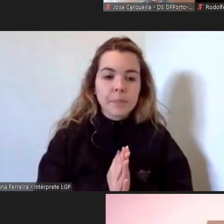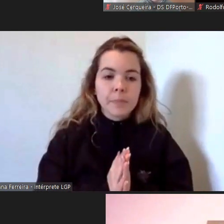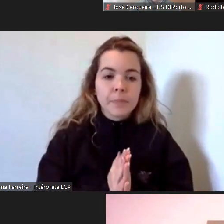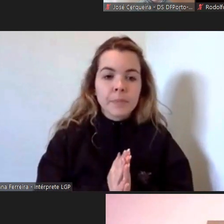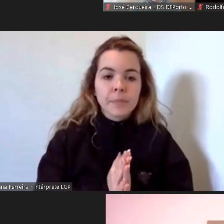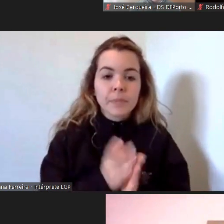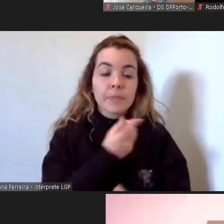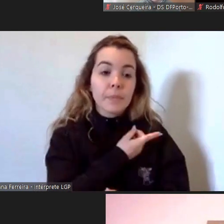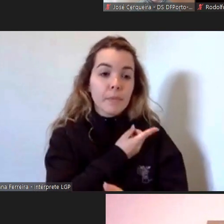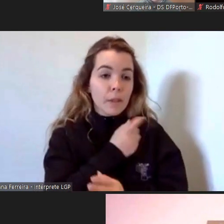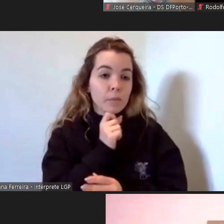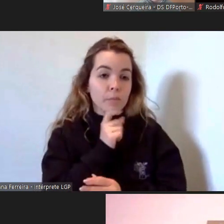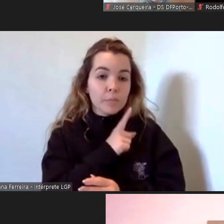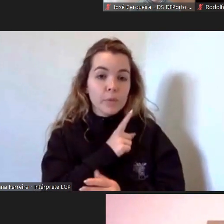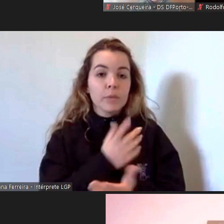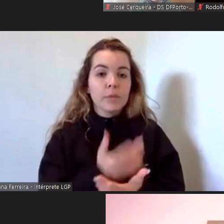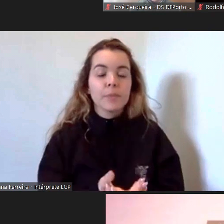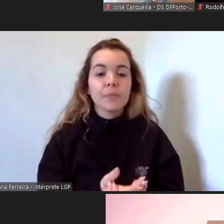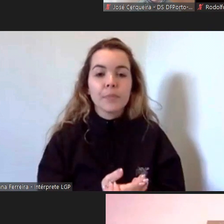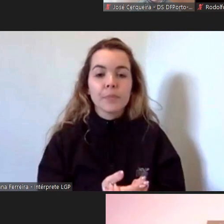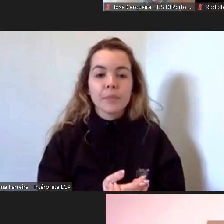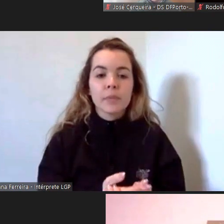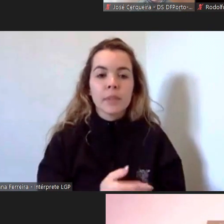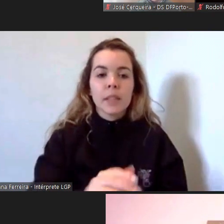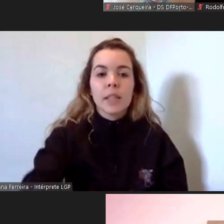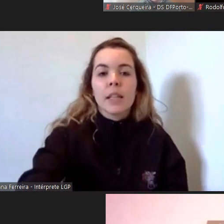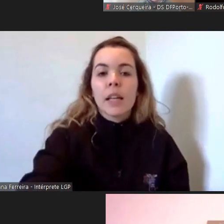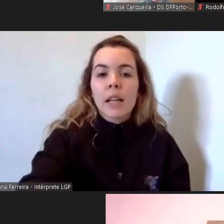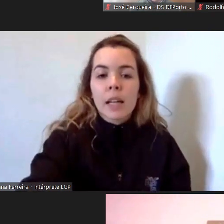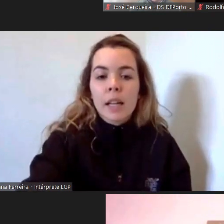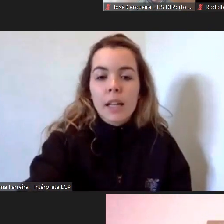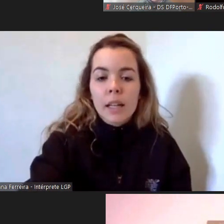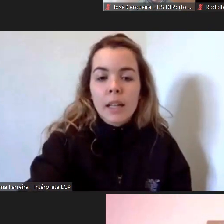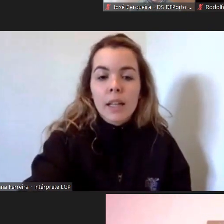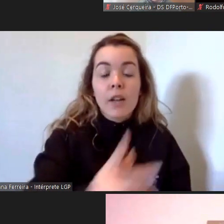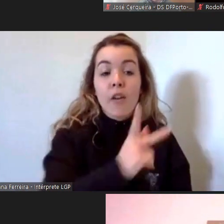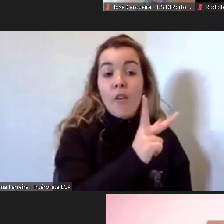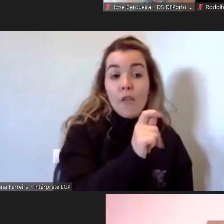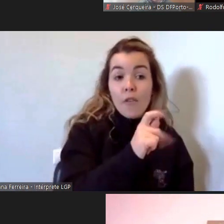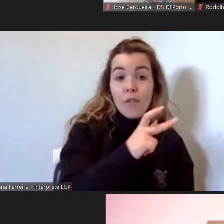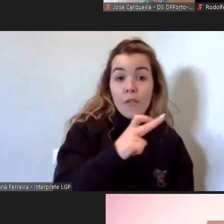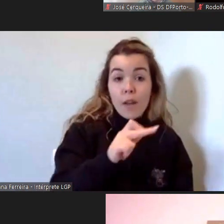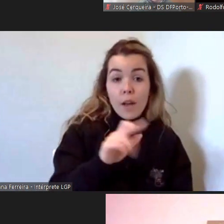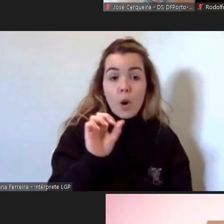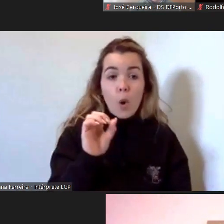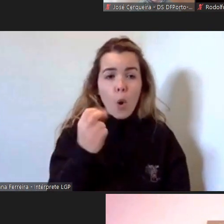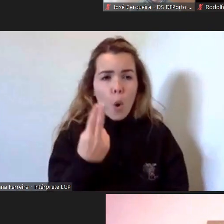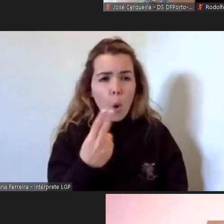claramente salvaguardada Vera Manela não sei se me estão a ouvir